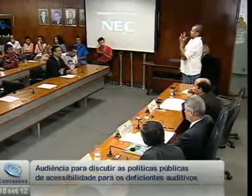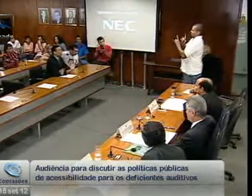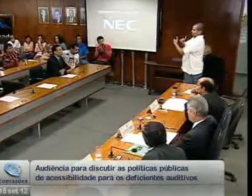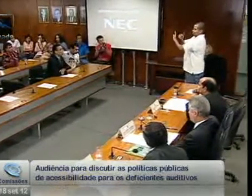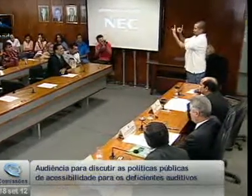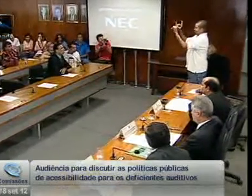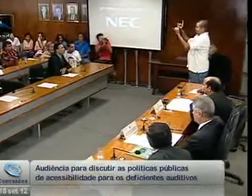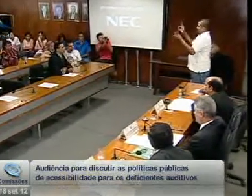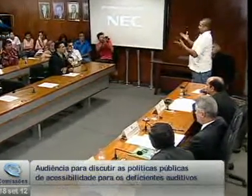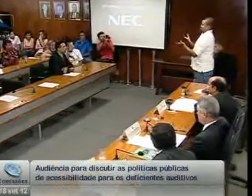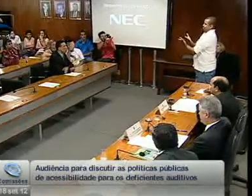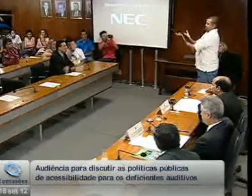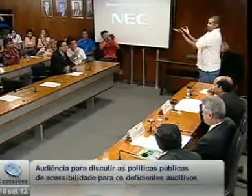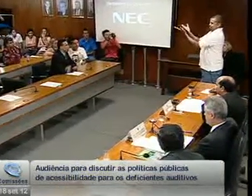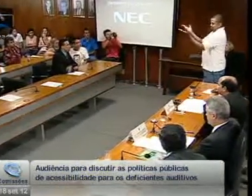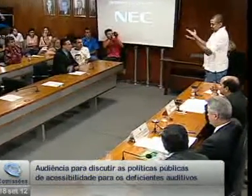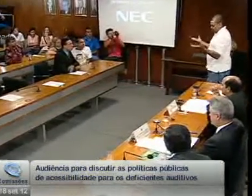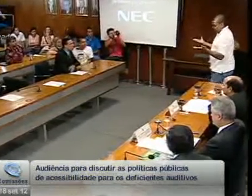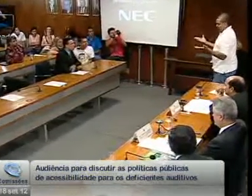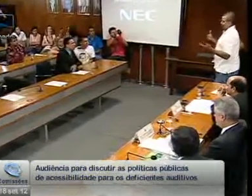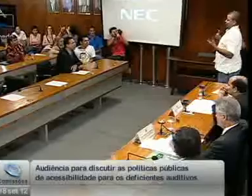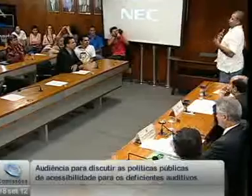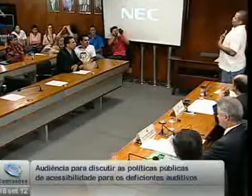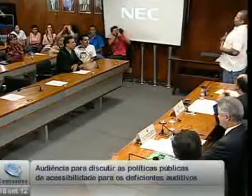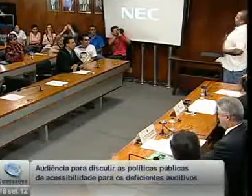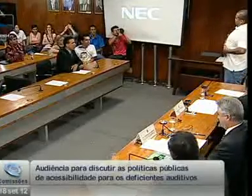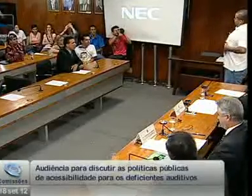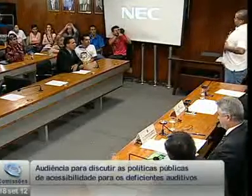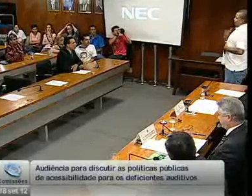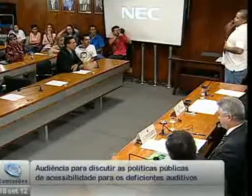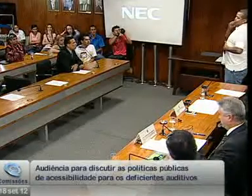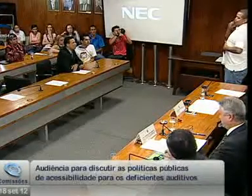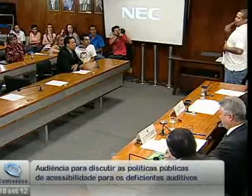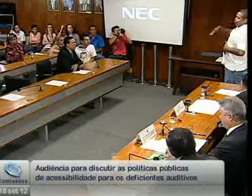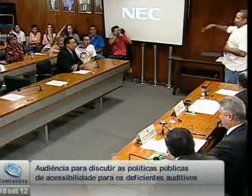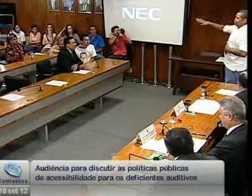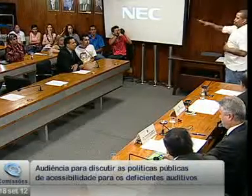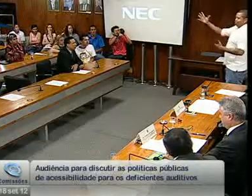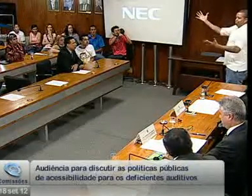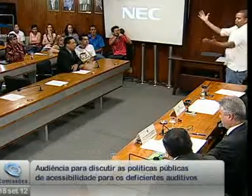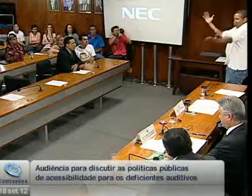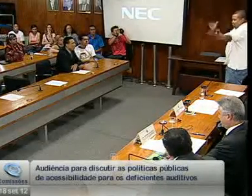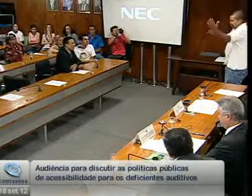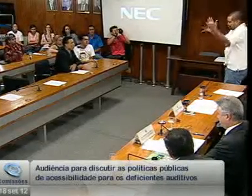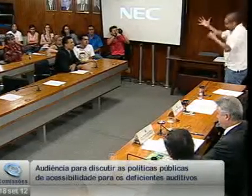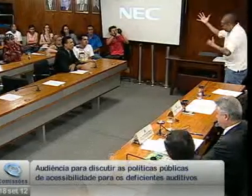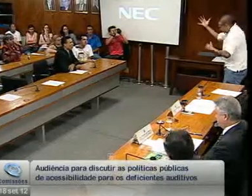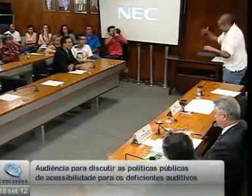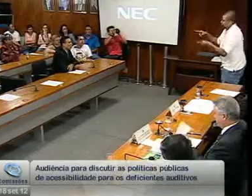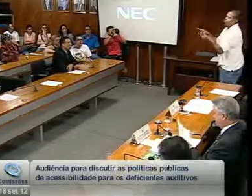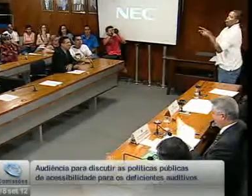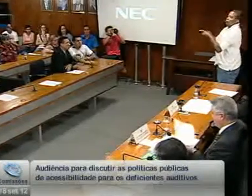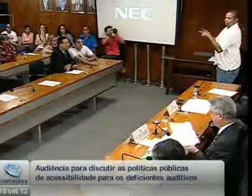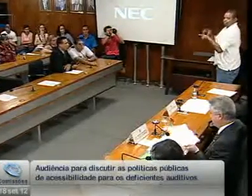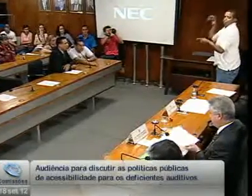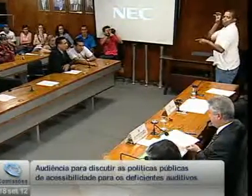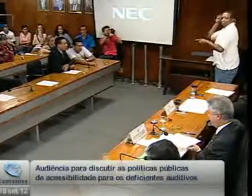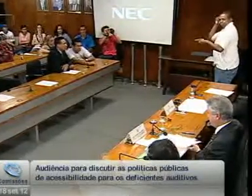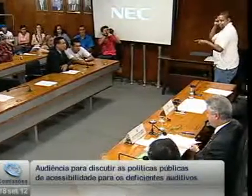Bom dia a todos vocês. Eu estou muito feliz, satisfeito por devido aos surdos estarem aqui presentes,